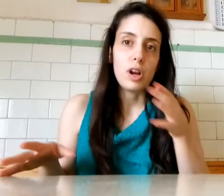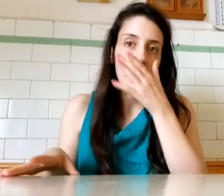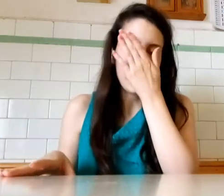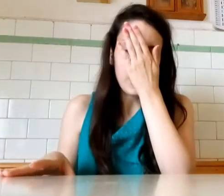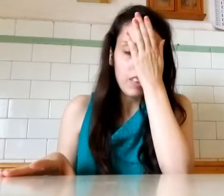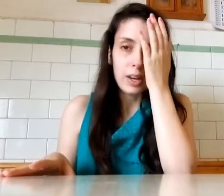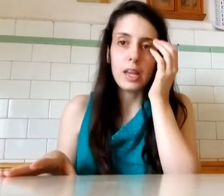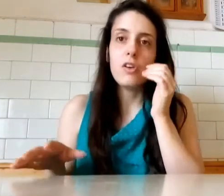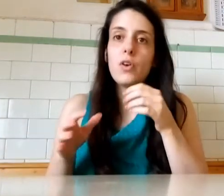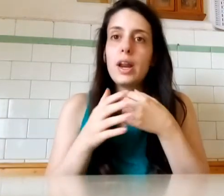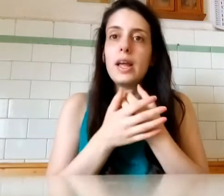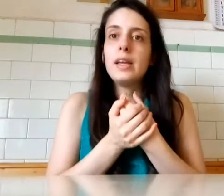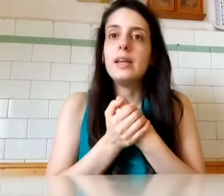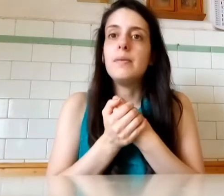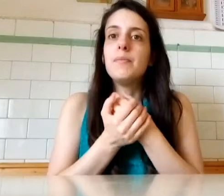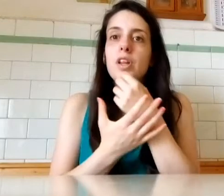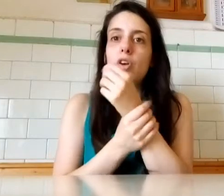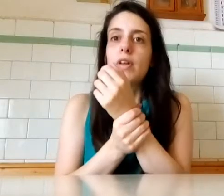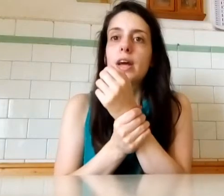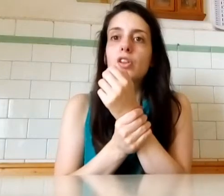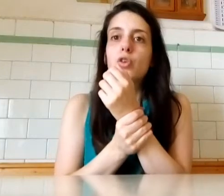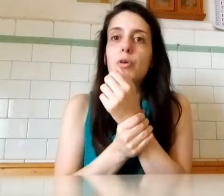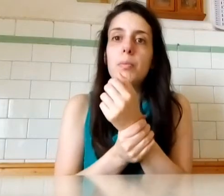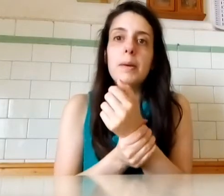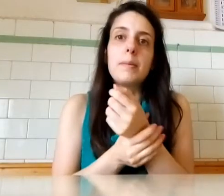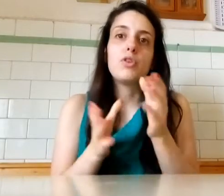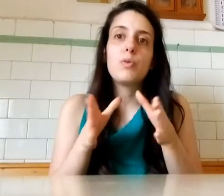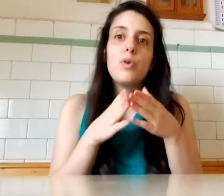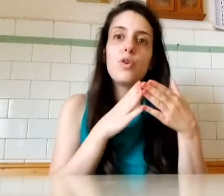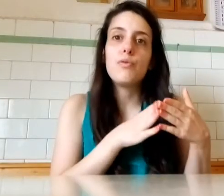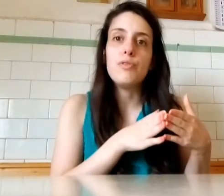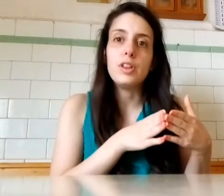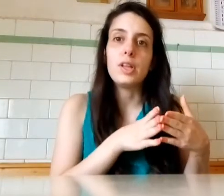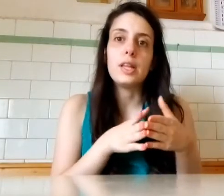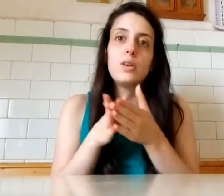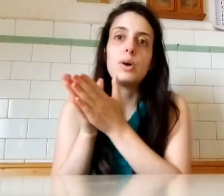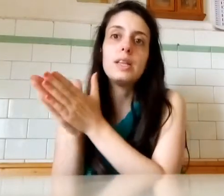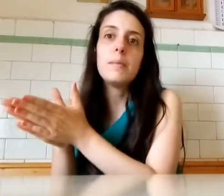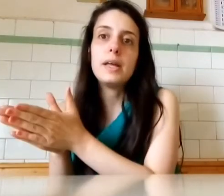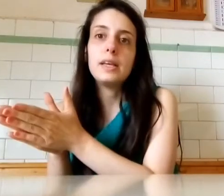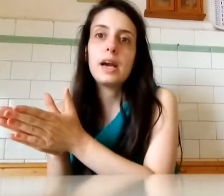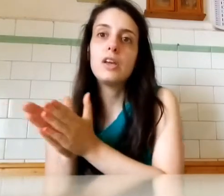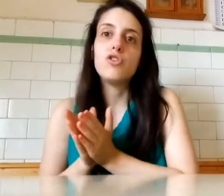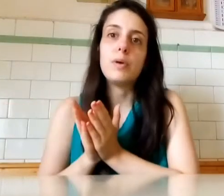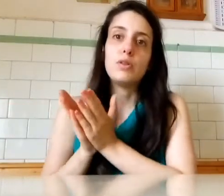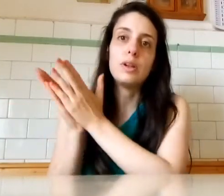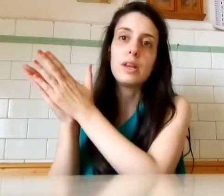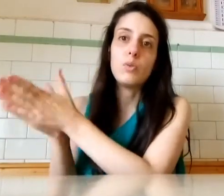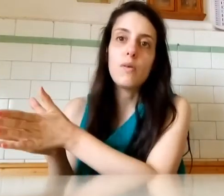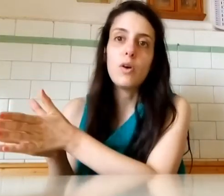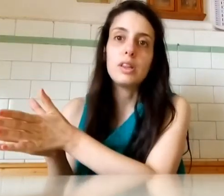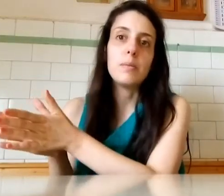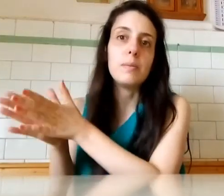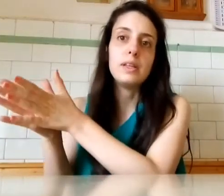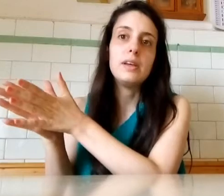Sinceramente Perché io vorrei Risolvere anche questo problema Però dopo quello che ho visto Andando in guardia medica Io ci penso altre due volte Prima di